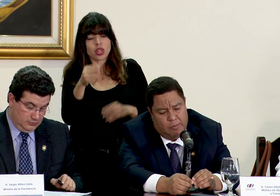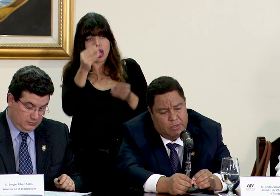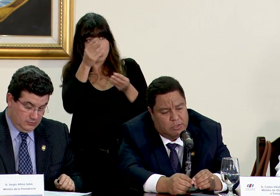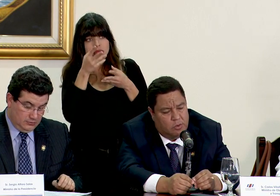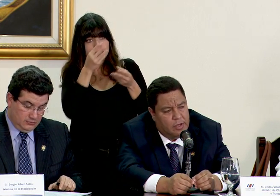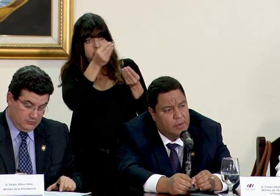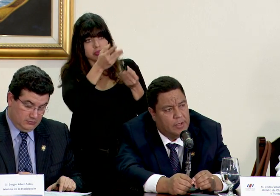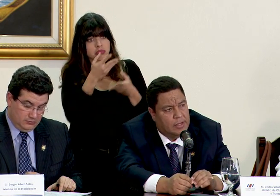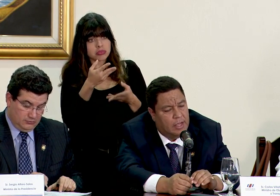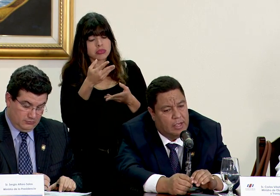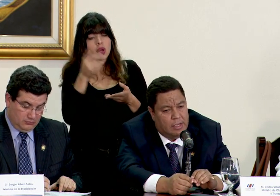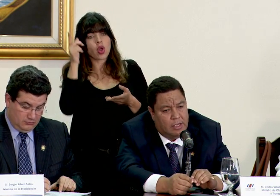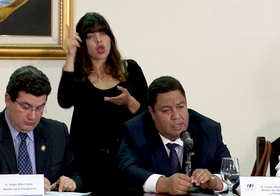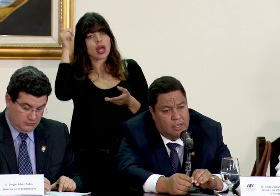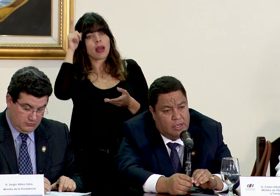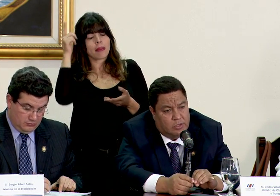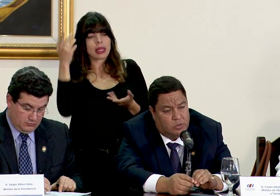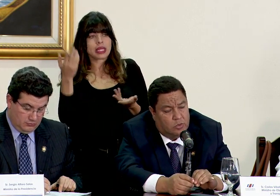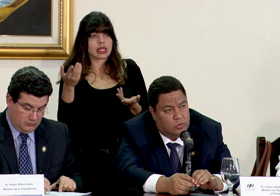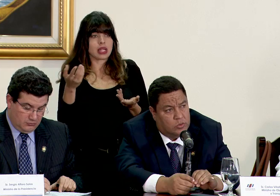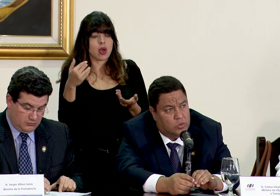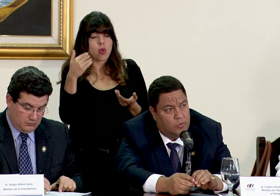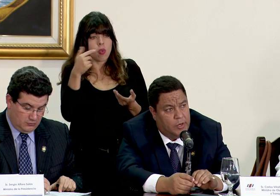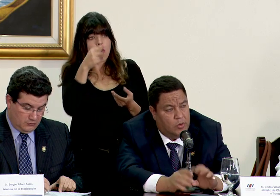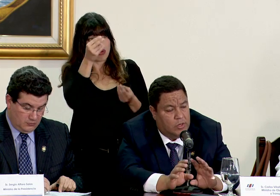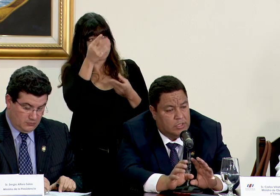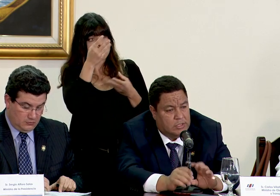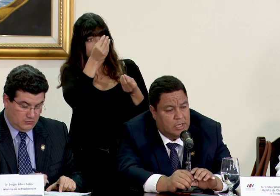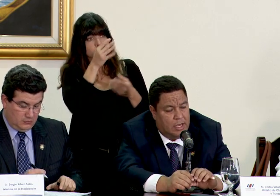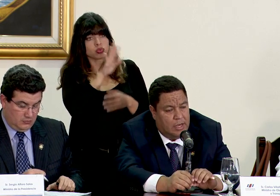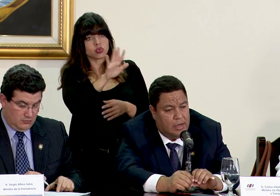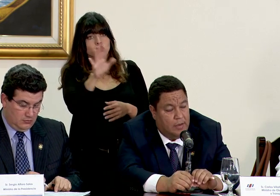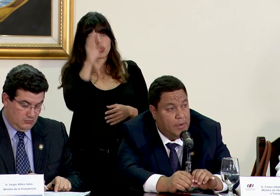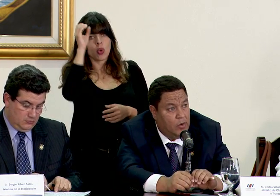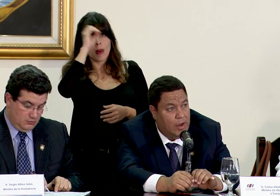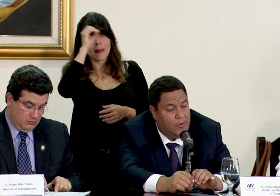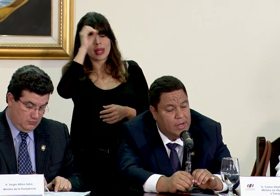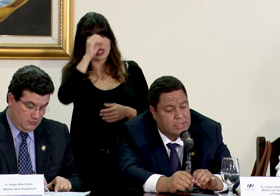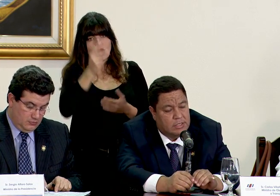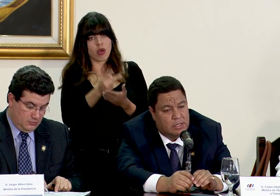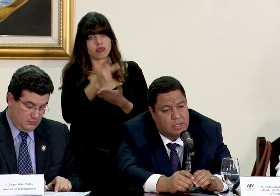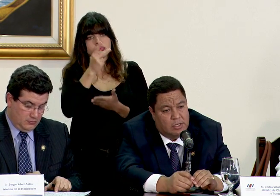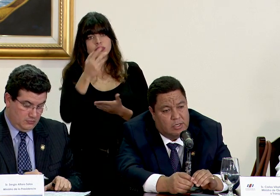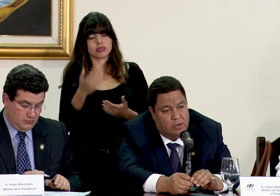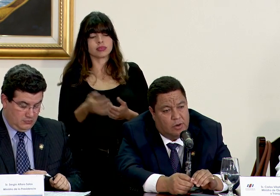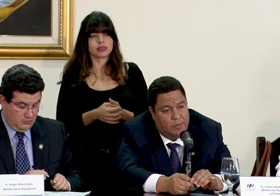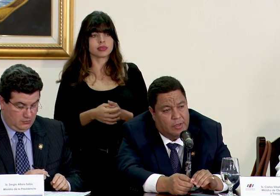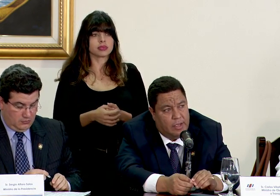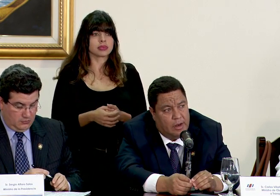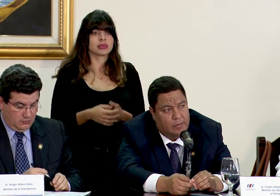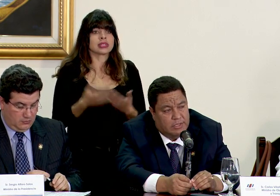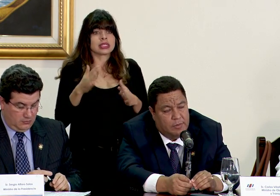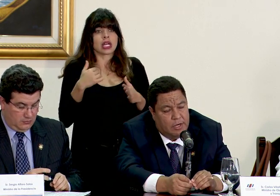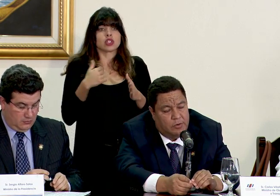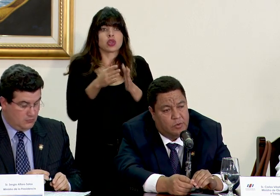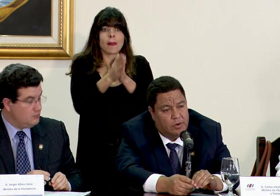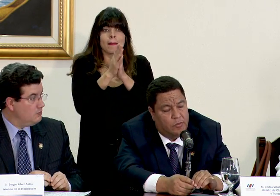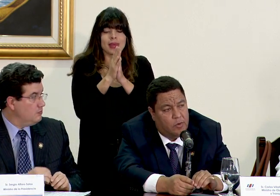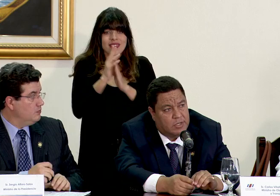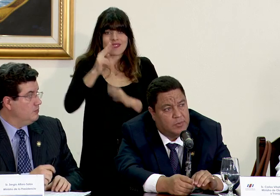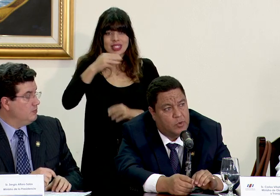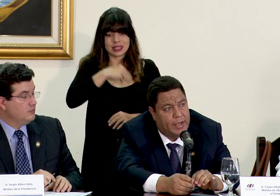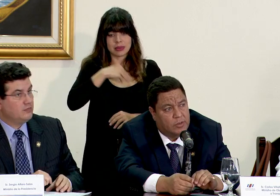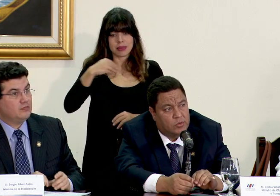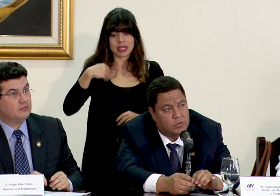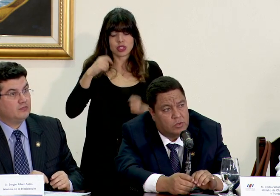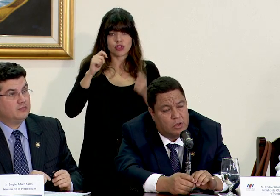la república pues lógicamente son son opiniones valorables ya yo le pedí al viceministro de